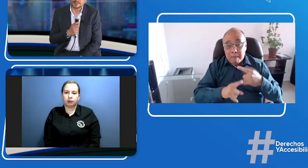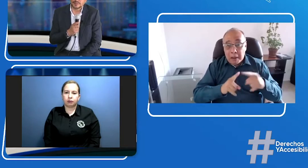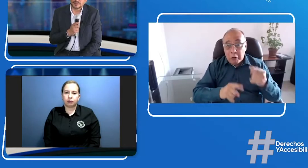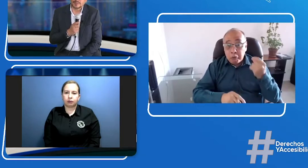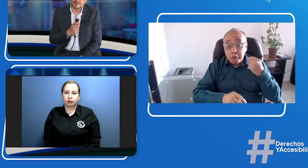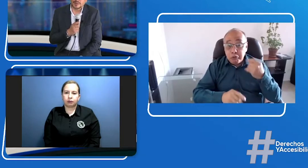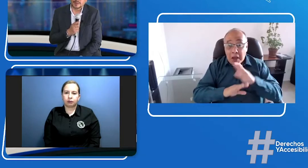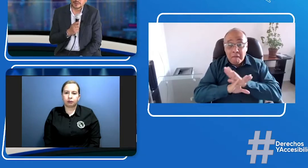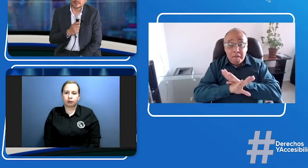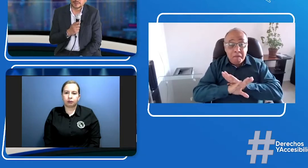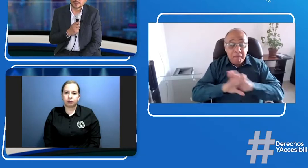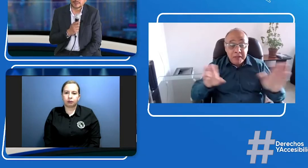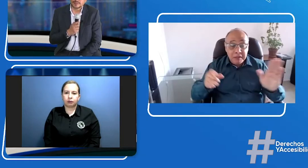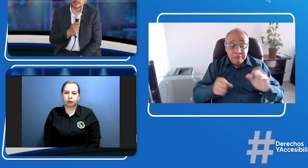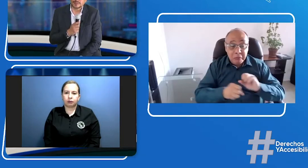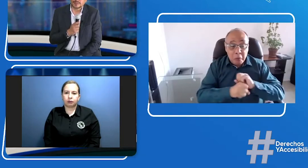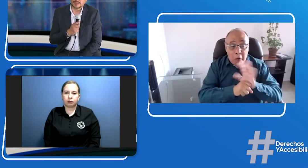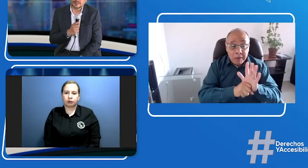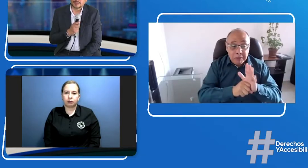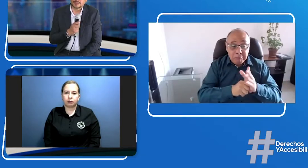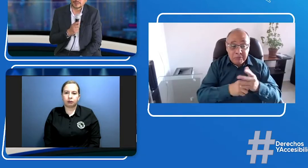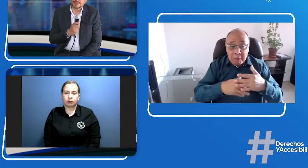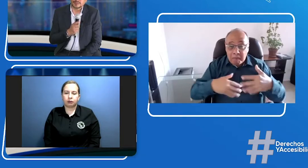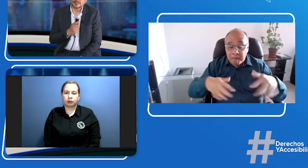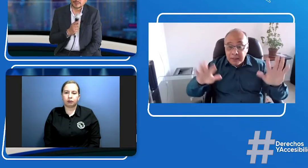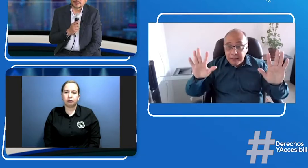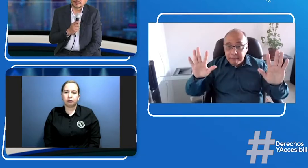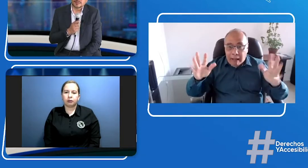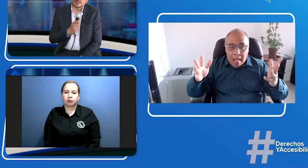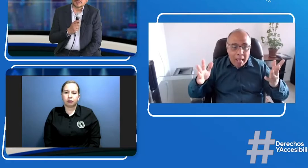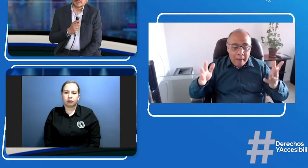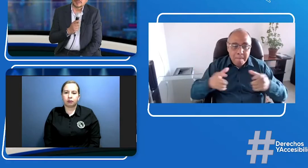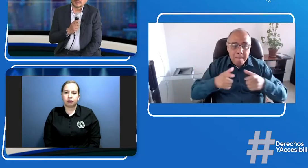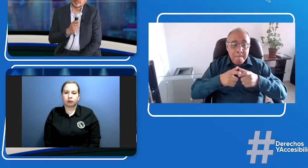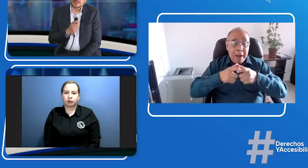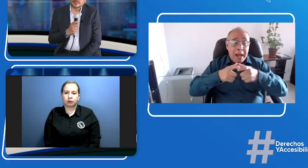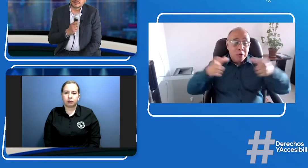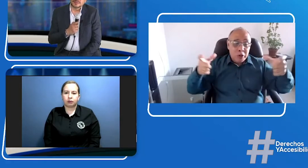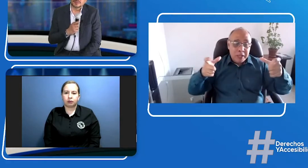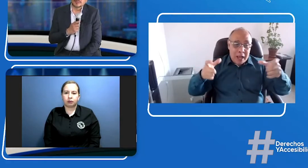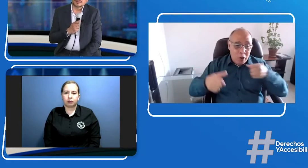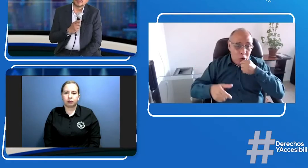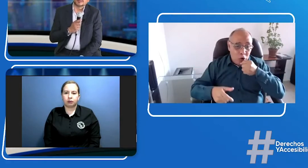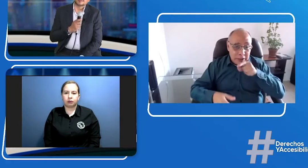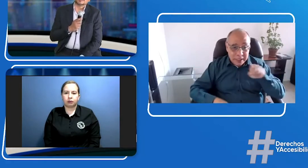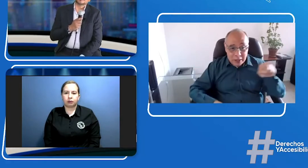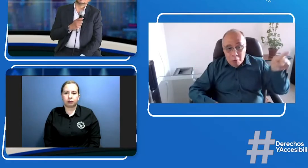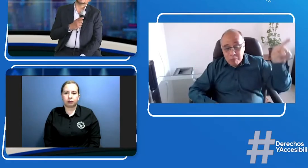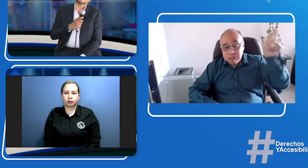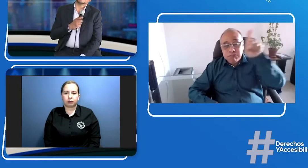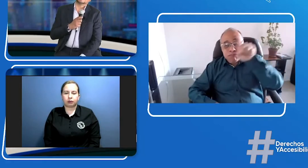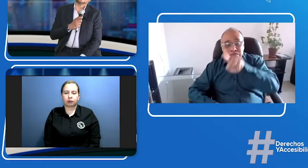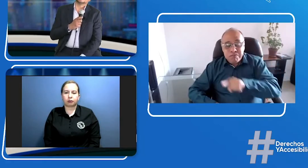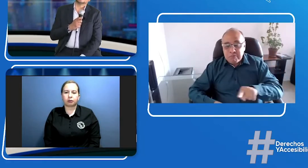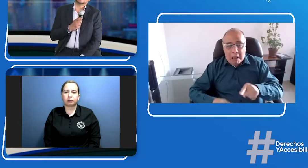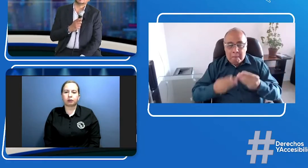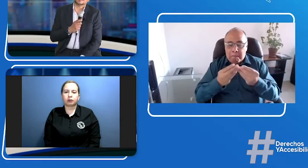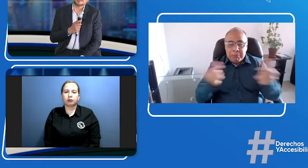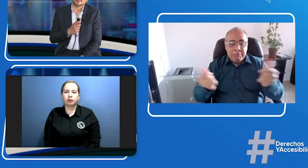pues obviamente lo tuvo allí en los noticieros pero ahora que la emergencia se levantó que ya terminó la mayoría de los noticieros